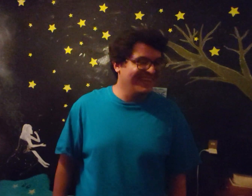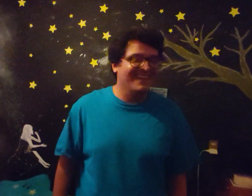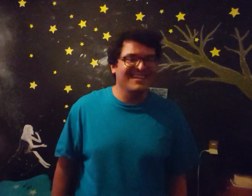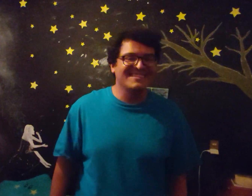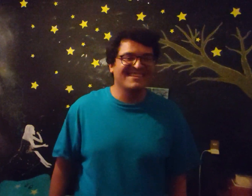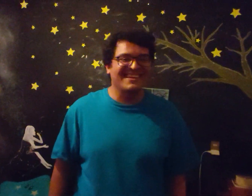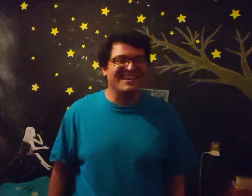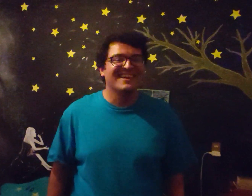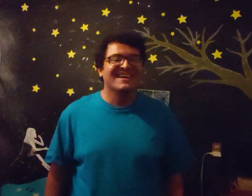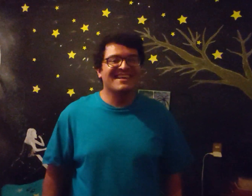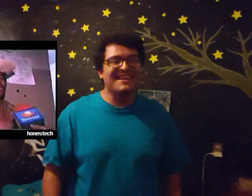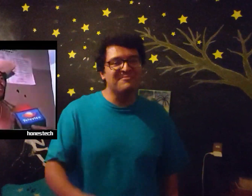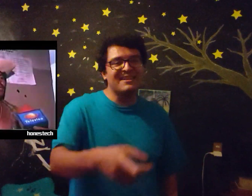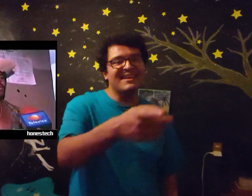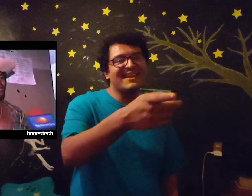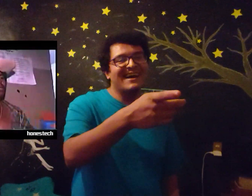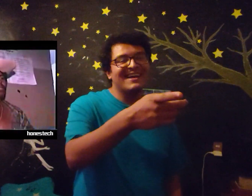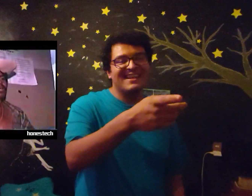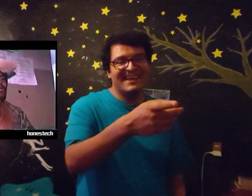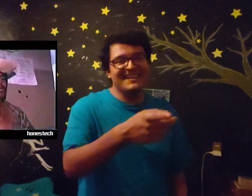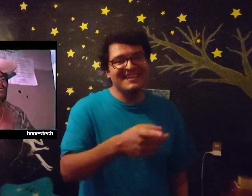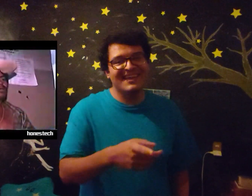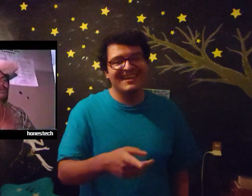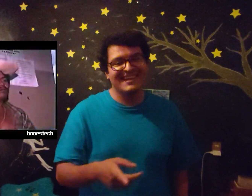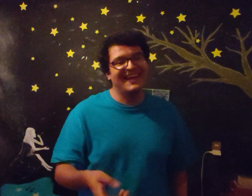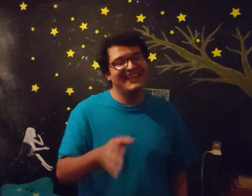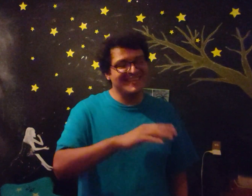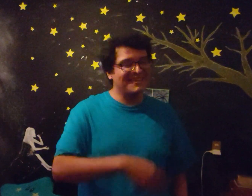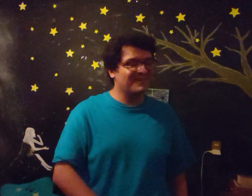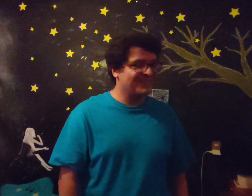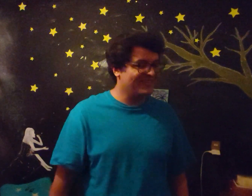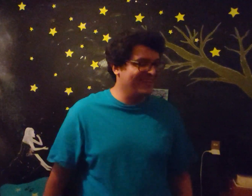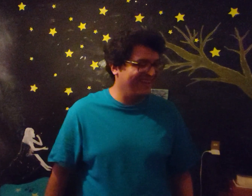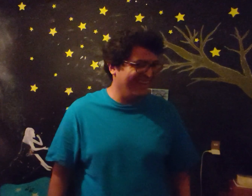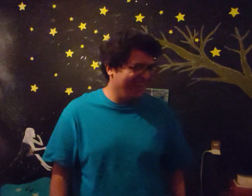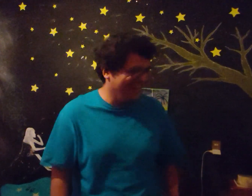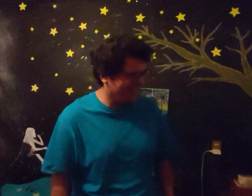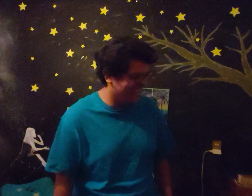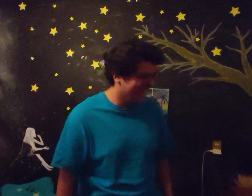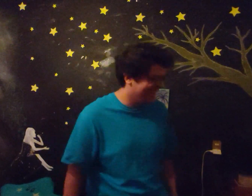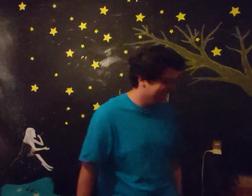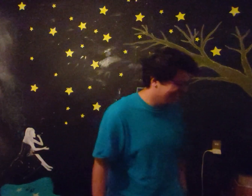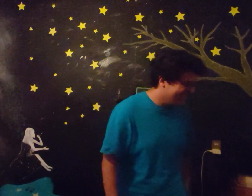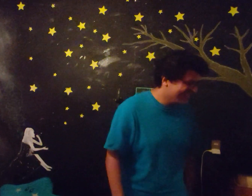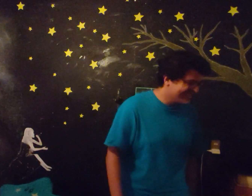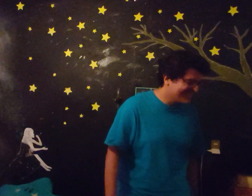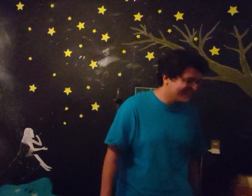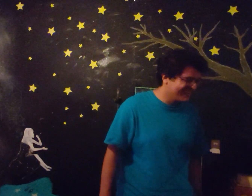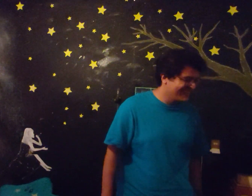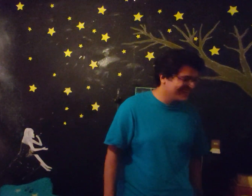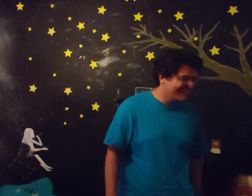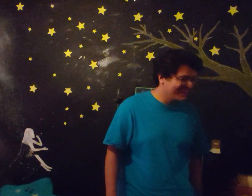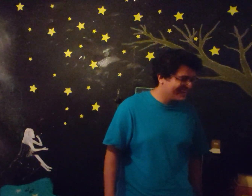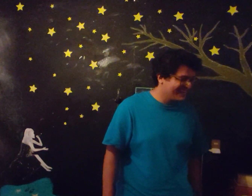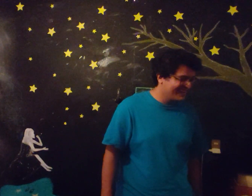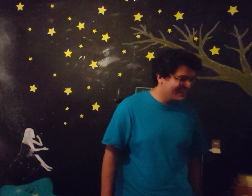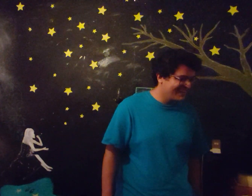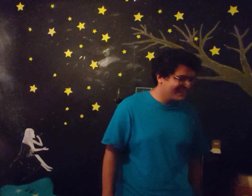Sí Y también ella La niña A él ya sabe Mapa renacido ¿Ya te presto el Mago